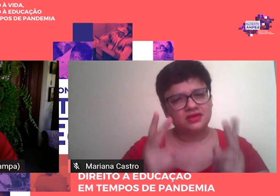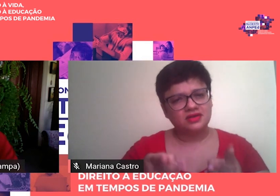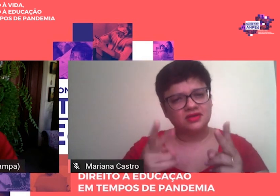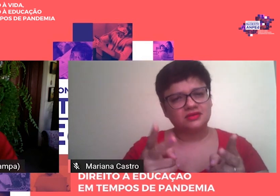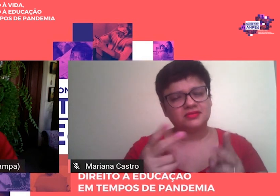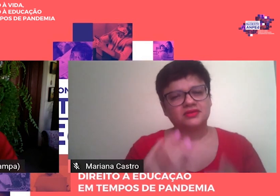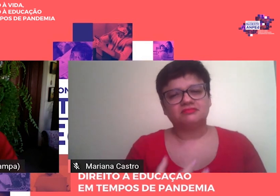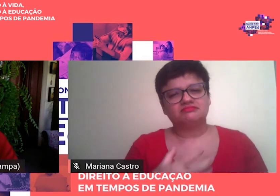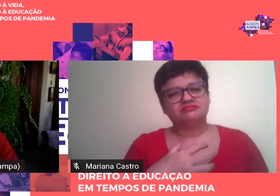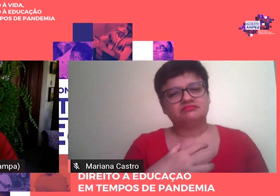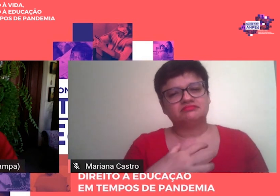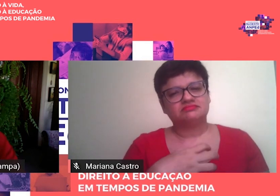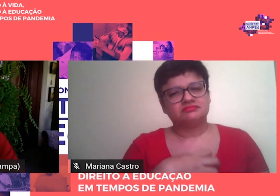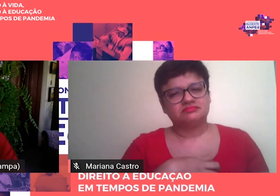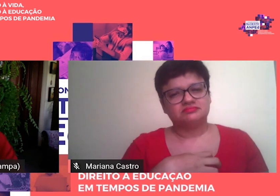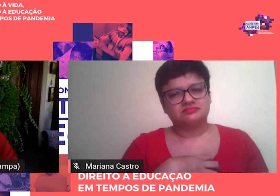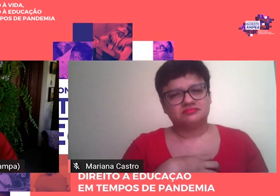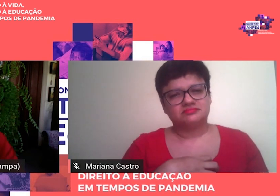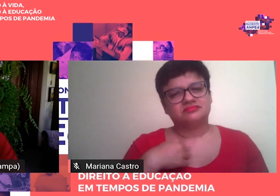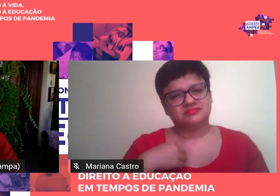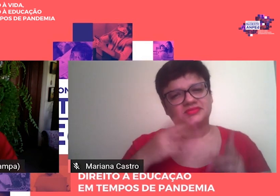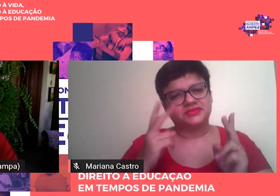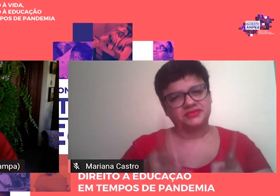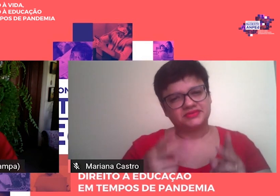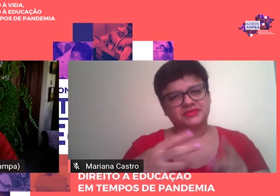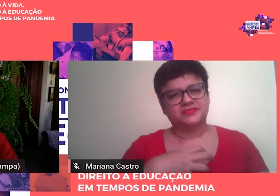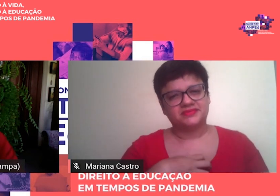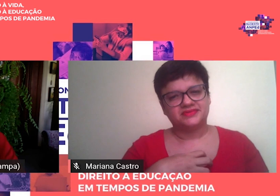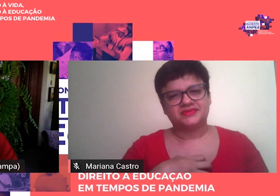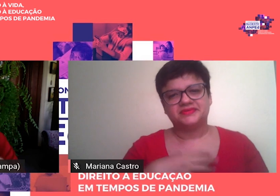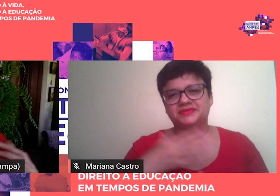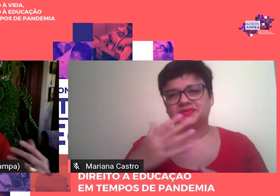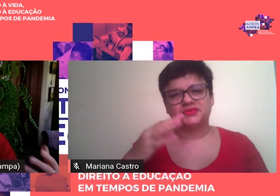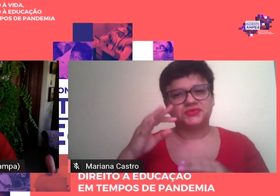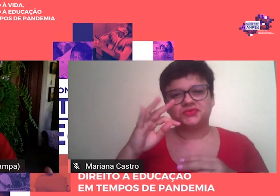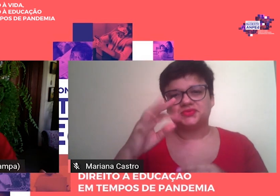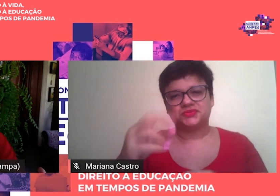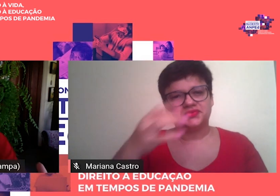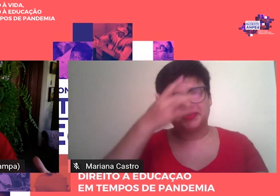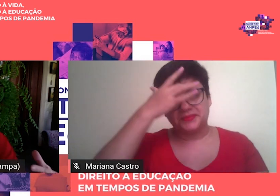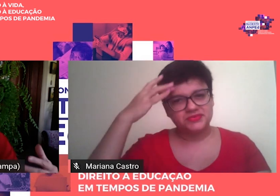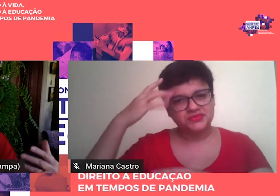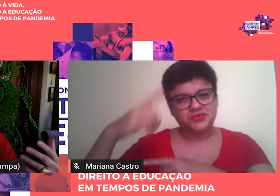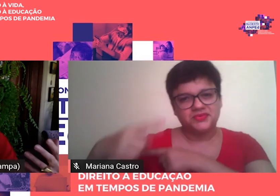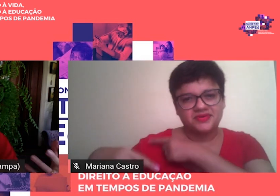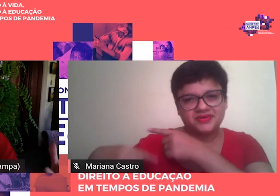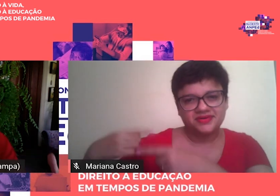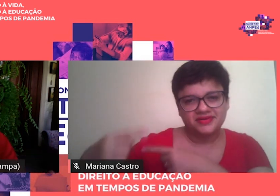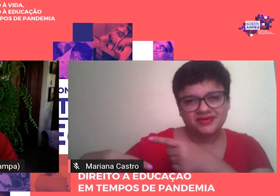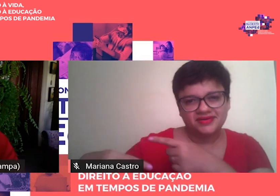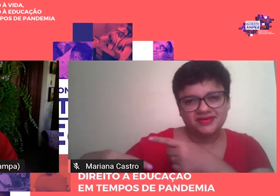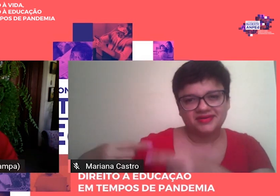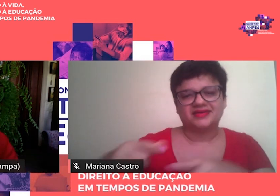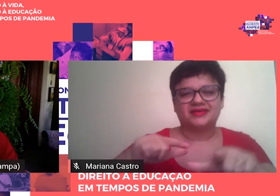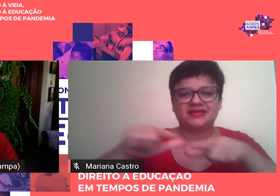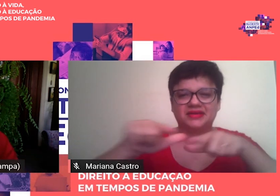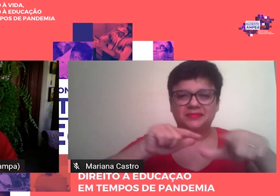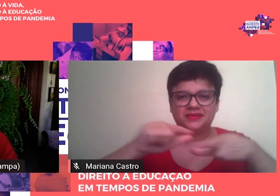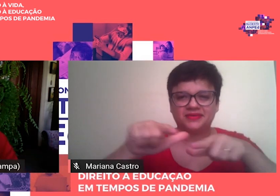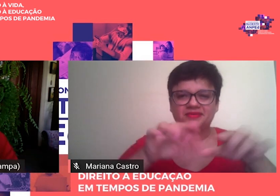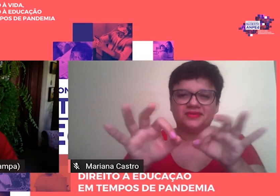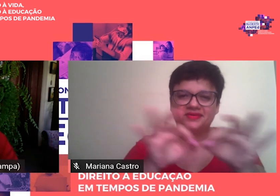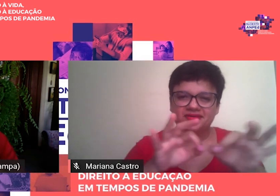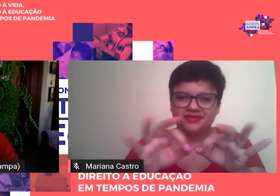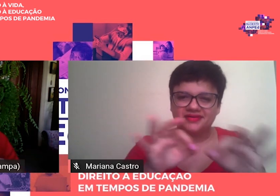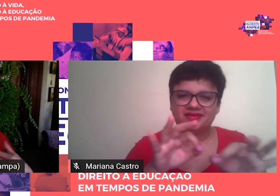sentirei, né, acho que como toda a geração que trabalhou na organização do Fórum em